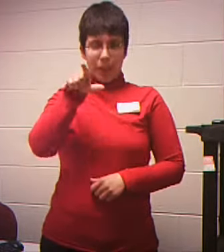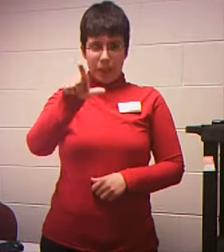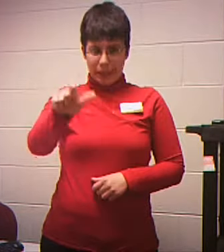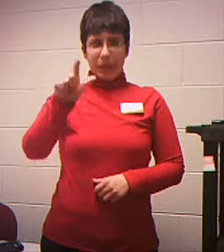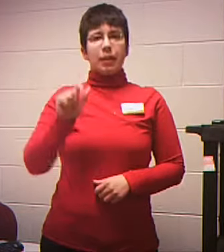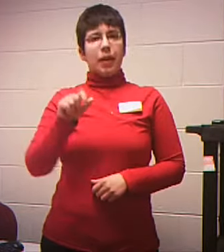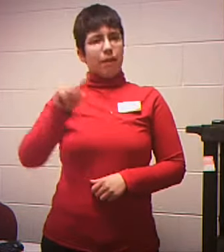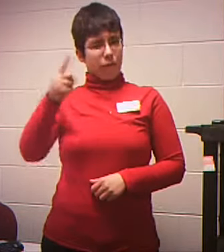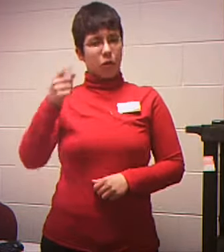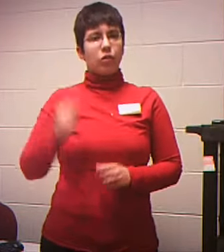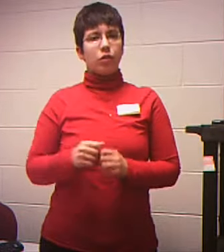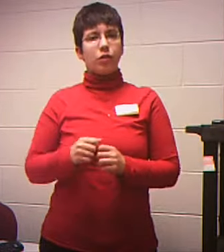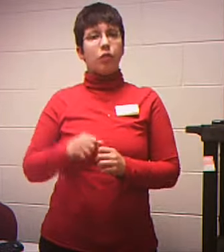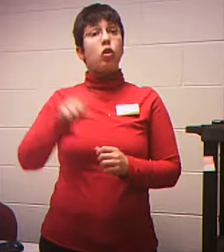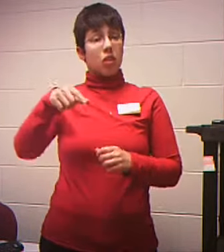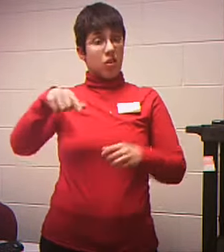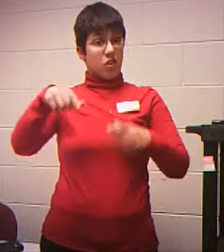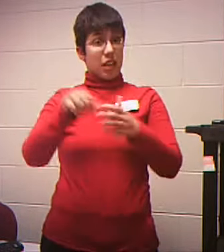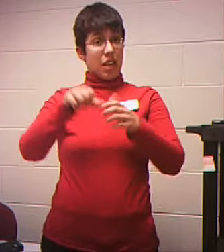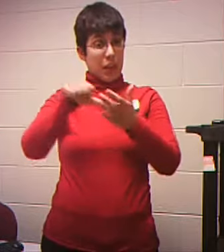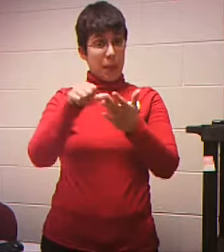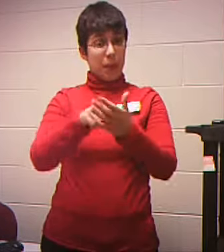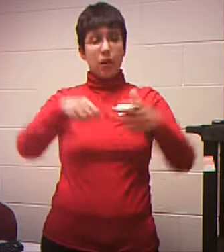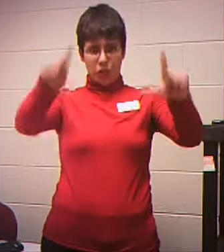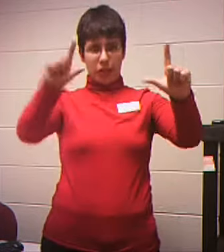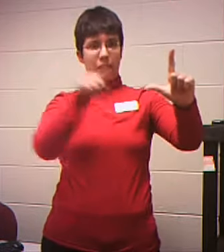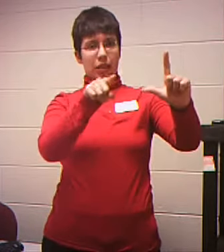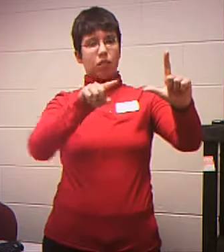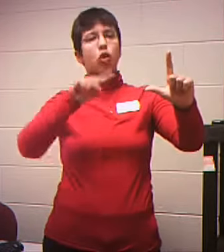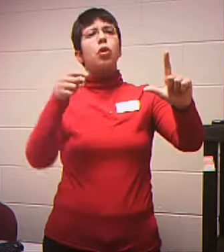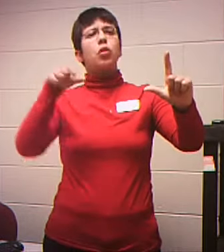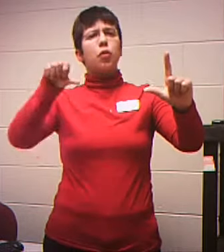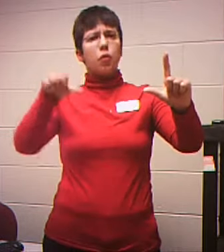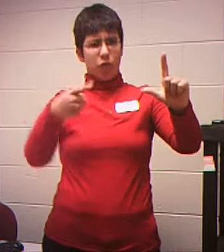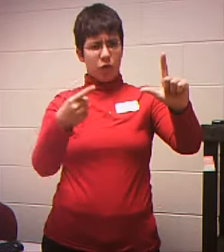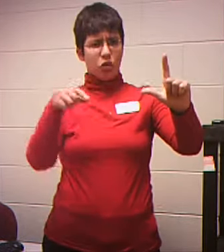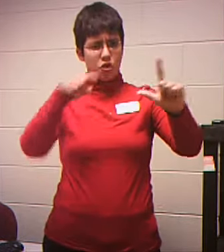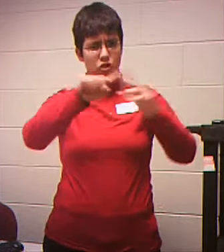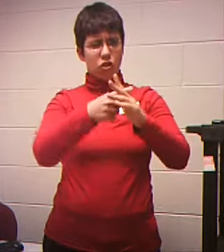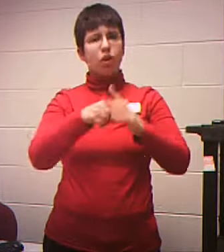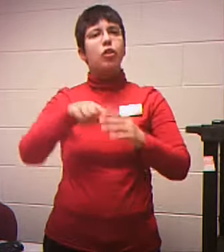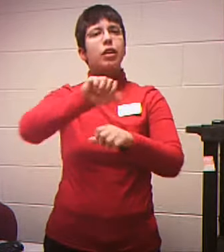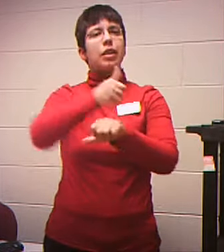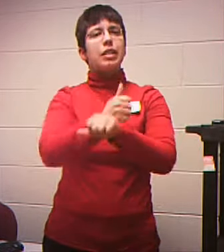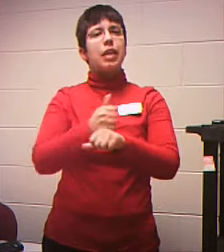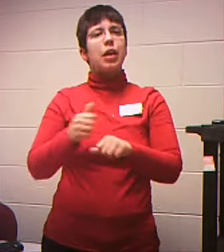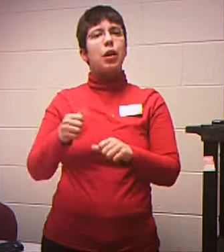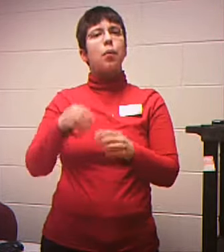Then you're going to get a page like this And when you're first coming on here You're going to set up a new account down here You're going put in your email address